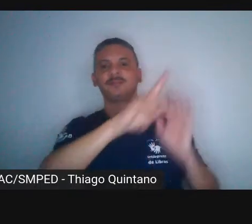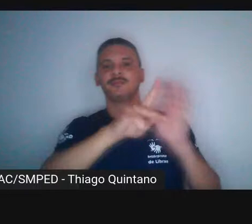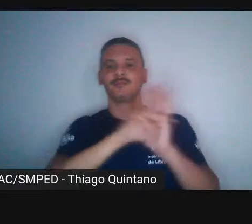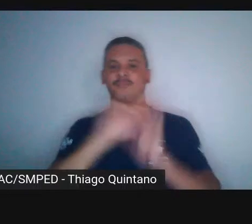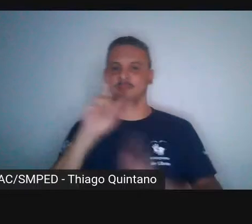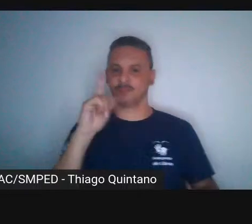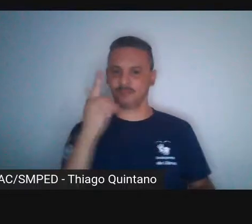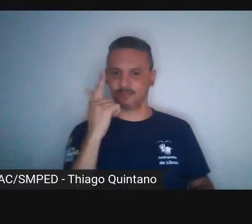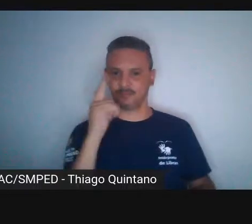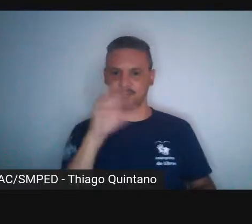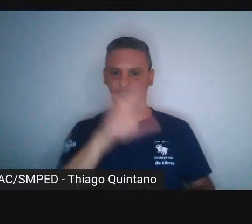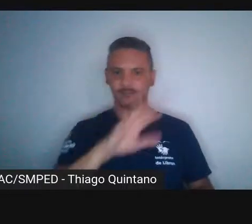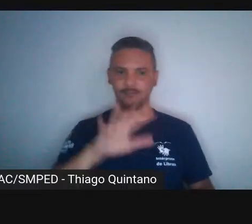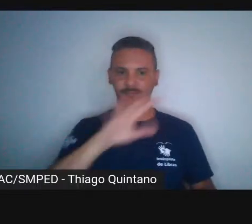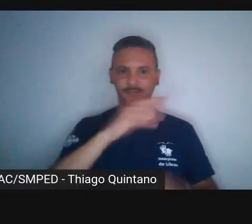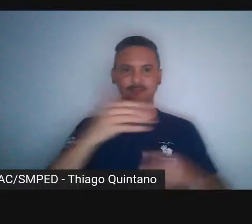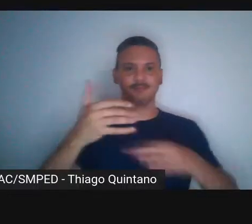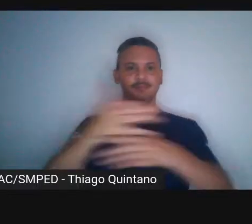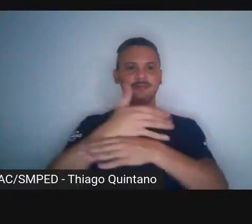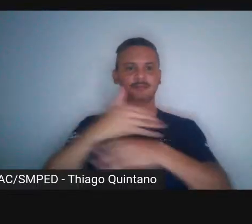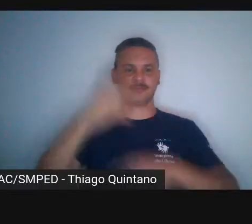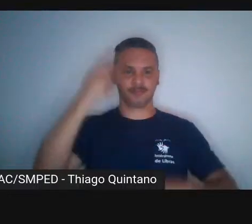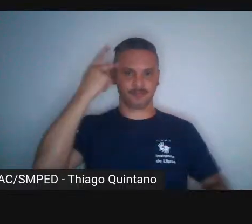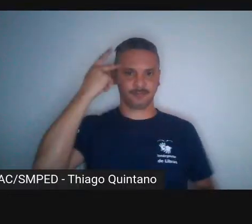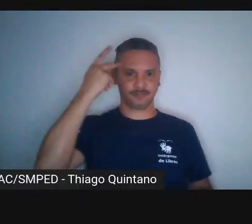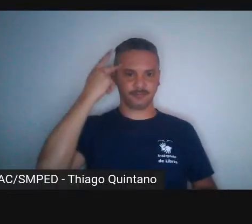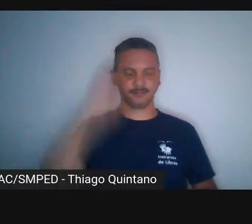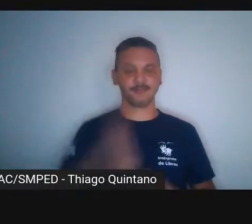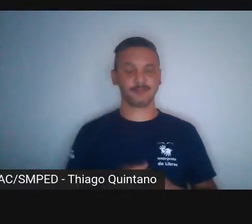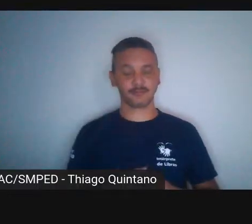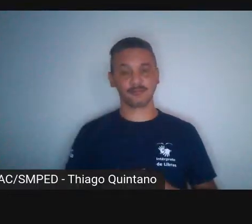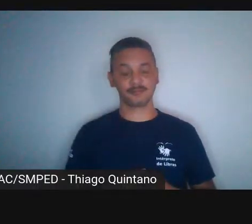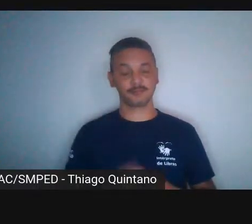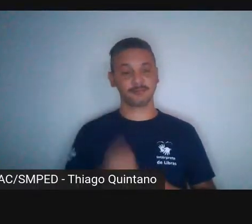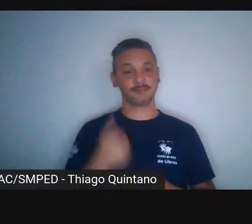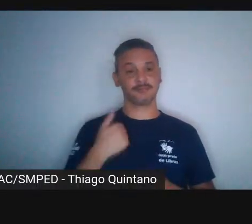da cidade. eu, na época,